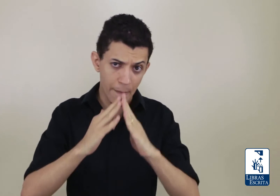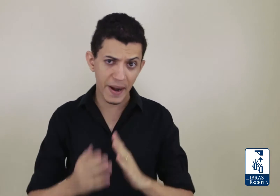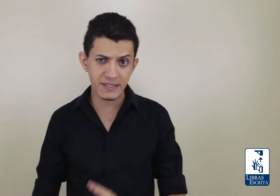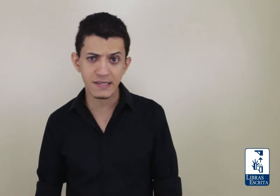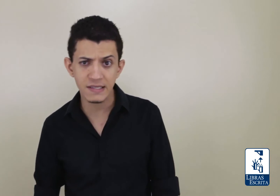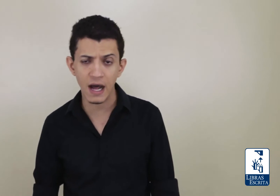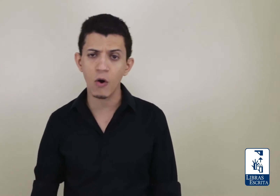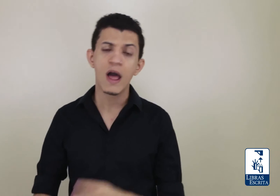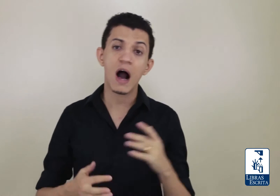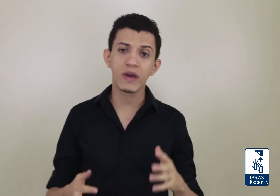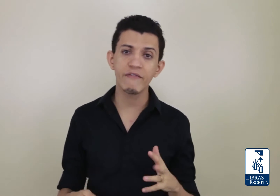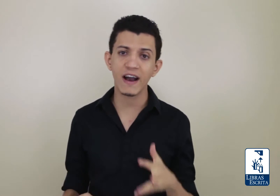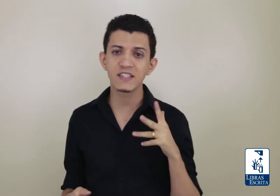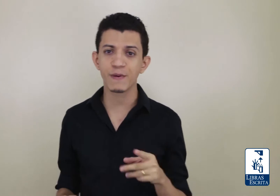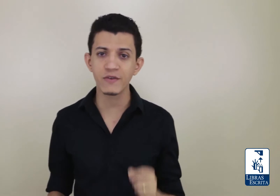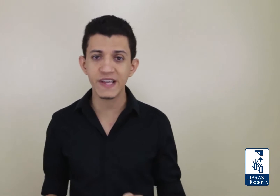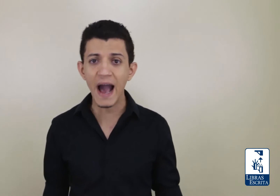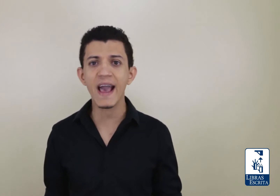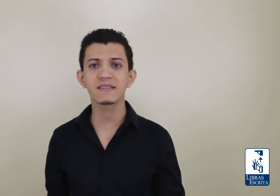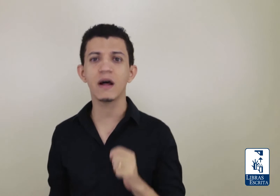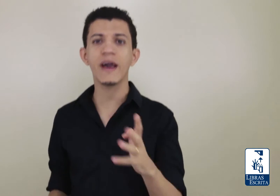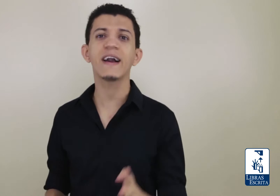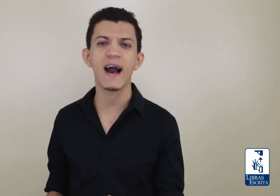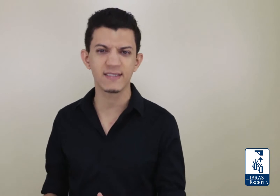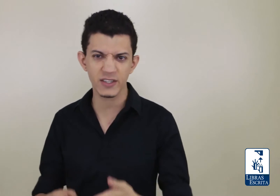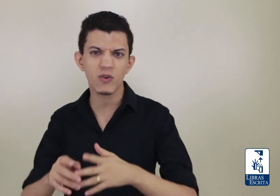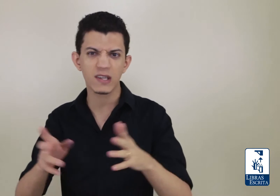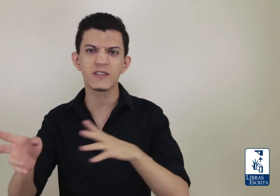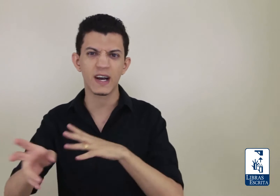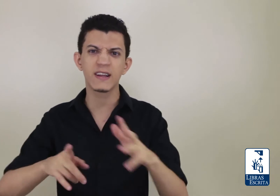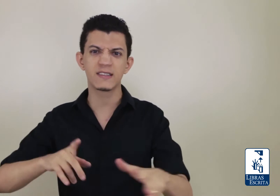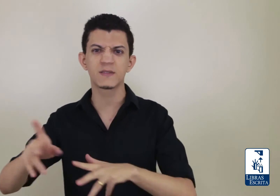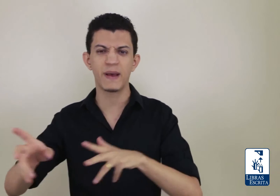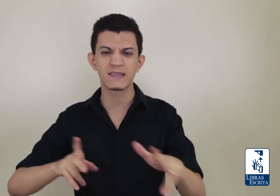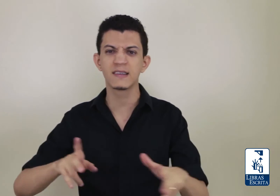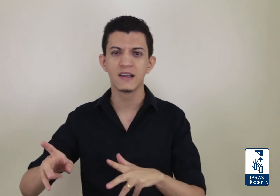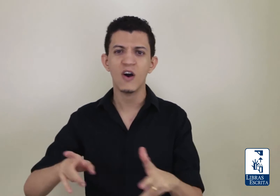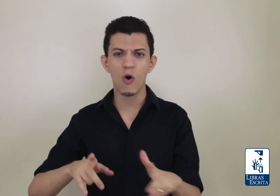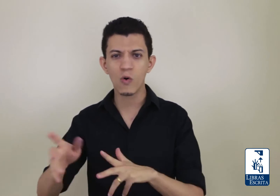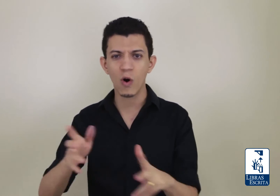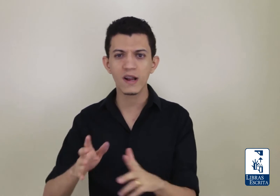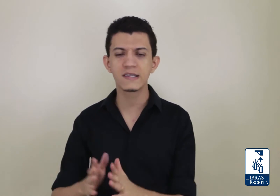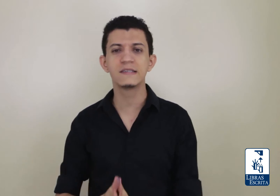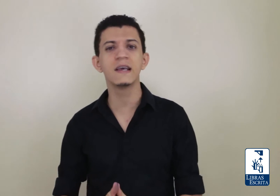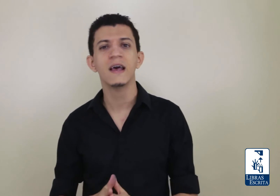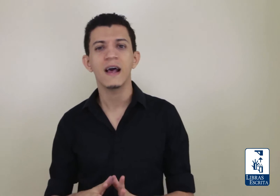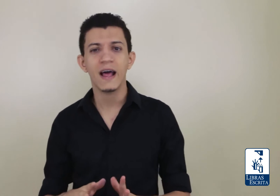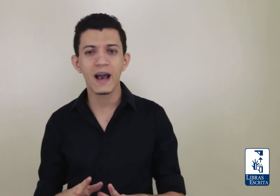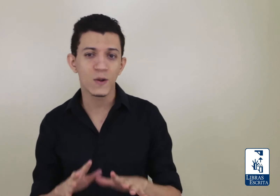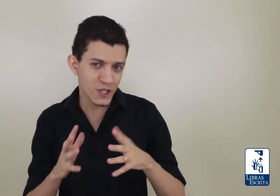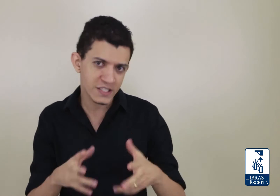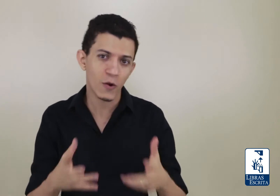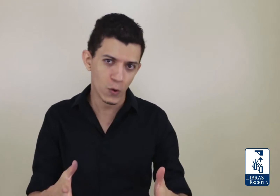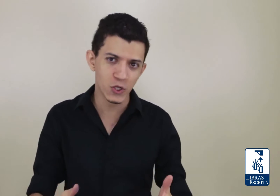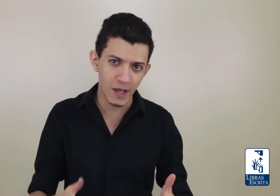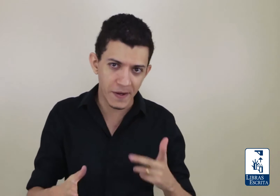aprende esse sinal, alguém vai e diz para você, ah, esse sinal é a casa. A gente gosta de ficar dando essas pescas ou colas assim, quando a gente está no curso de Libras.